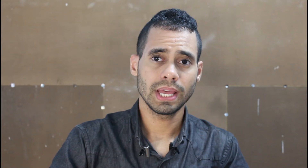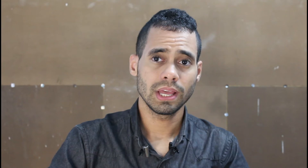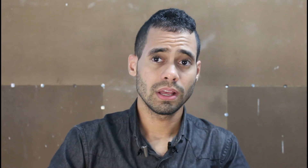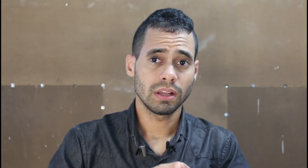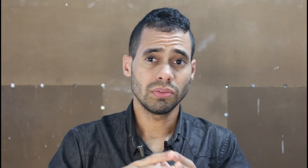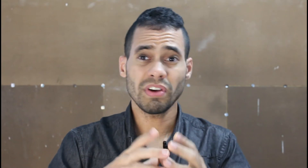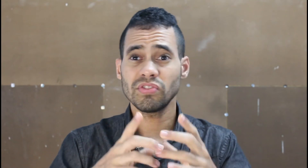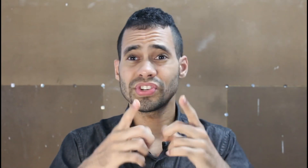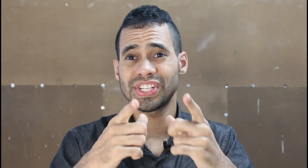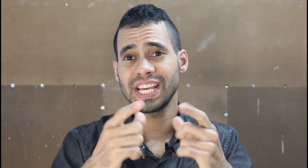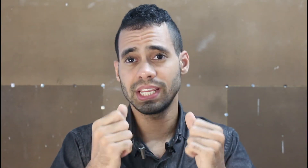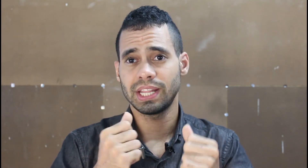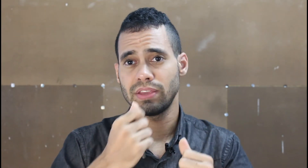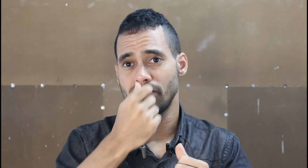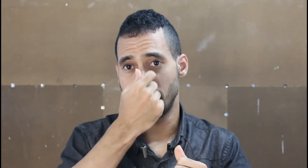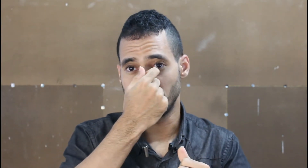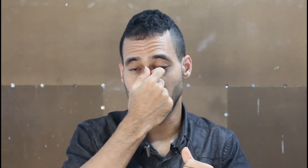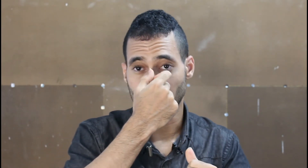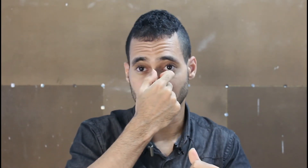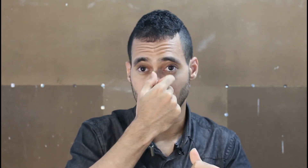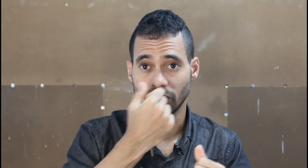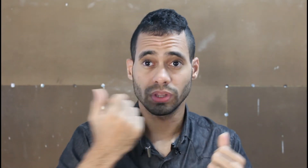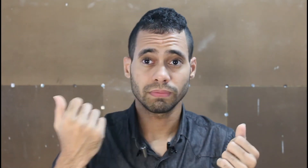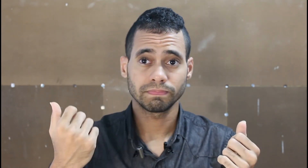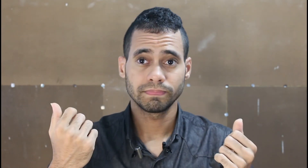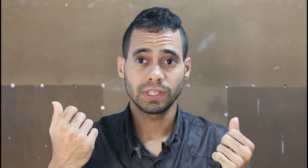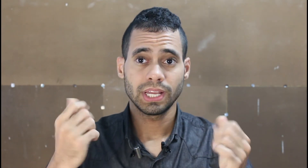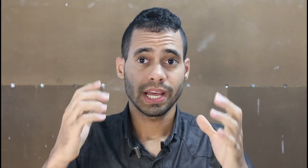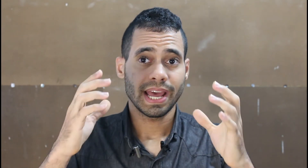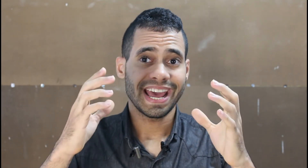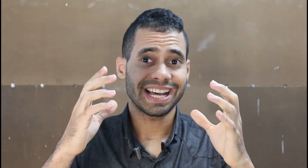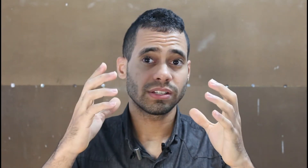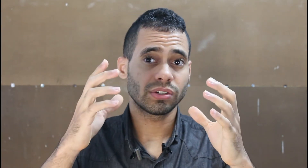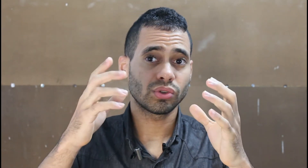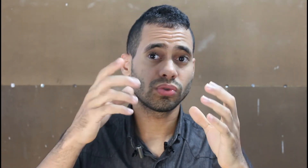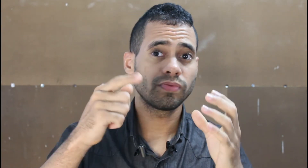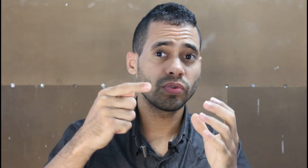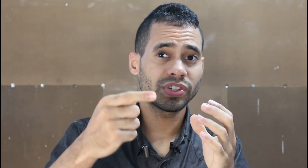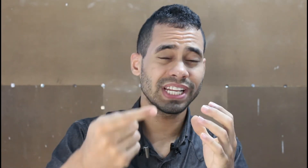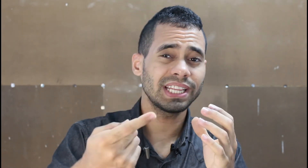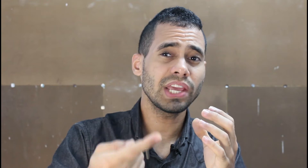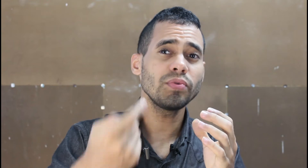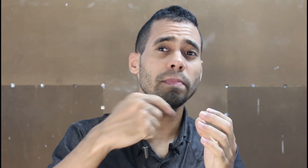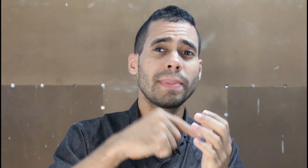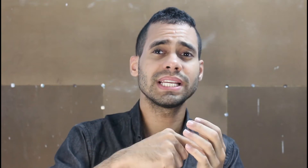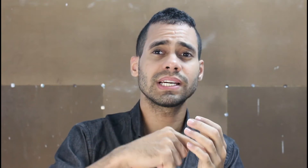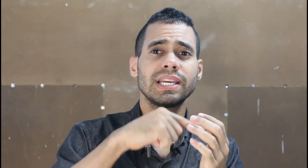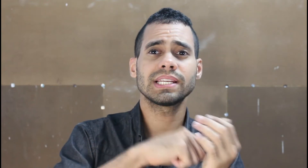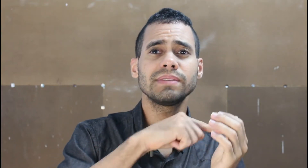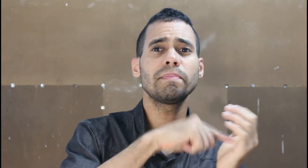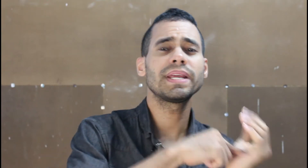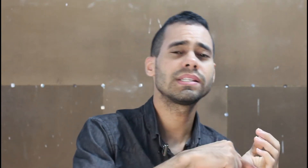Não é você que tem um bilhão de dólares na conta. É a sua... Você tem uma empresa que essa empresa